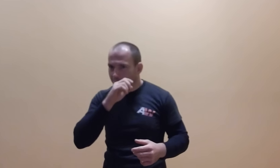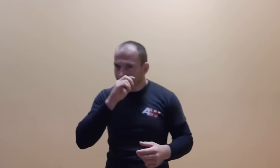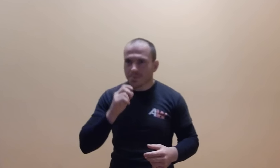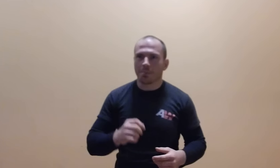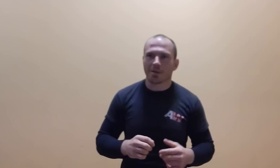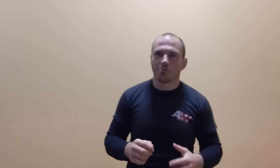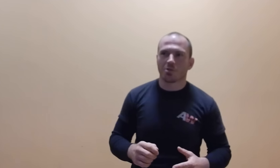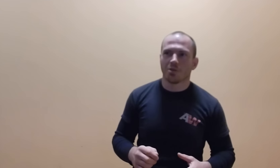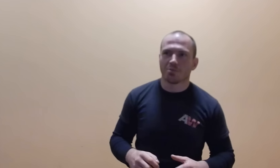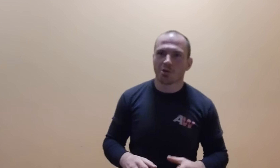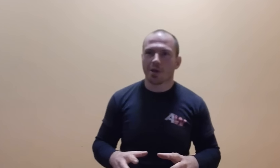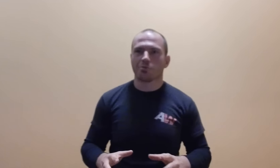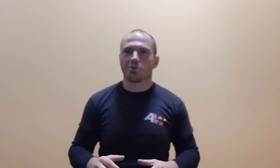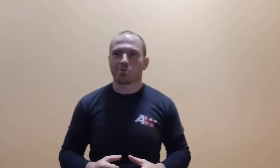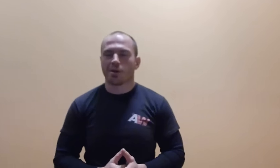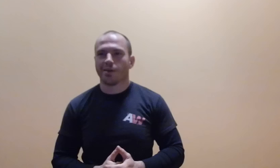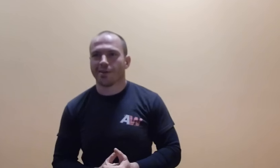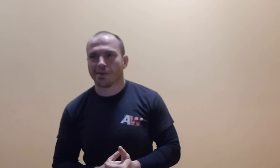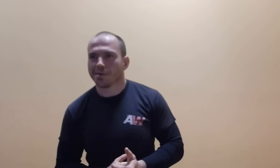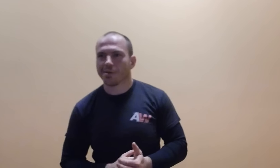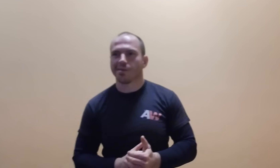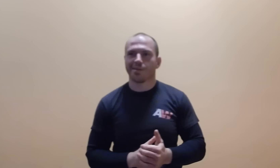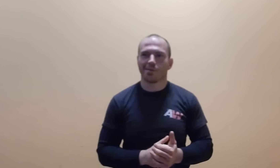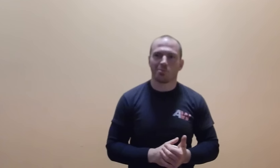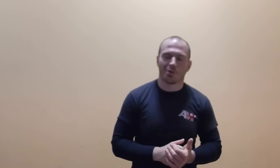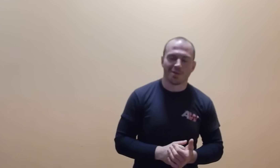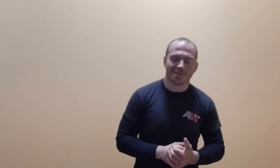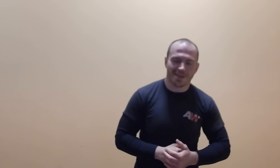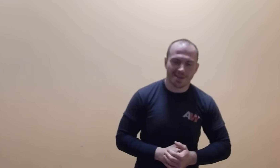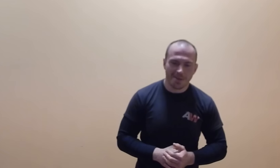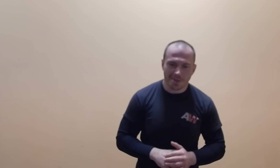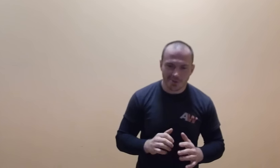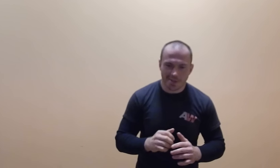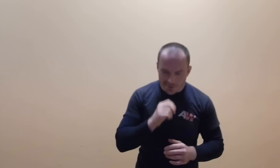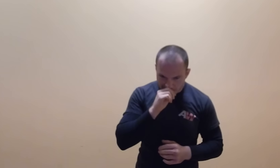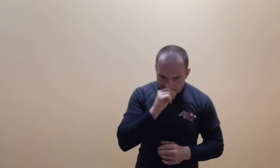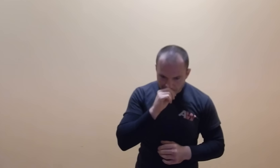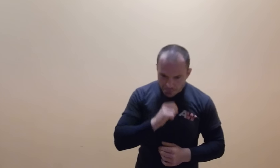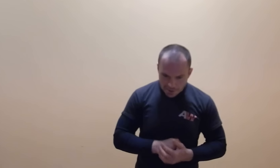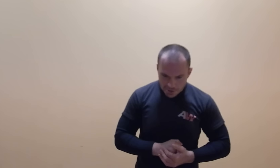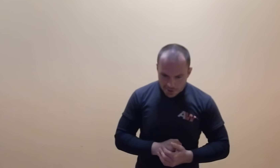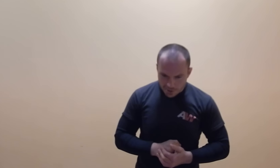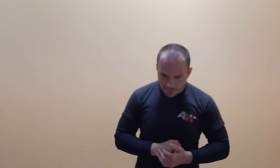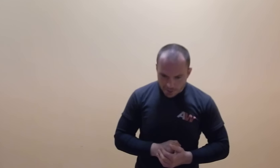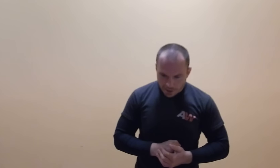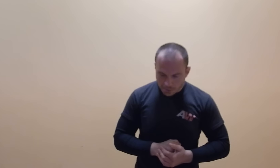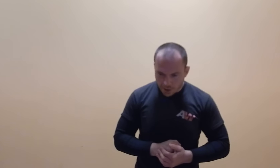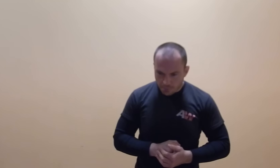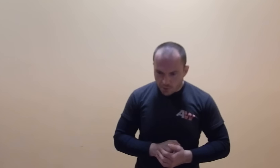uwierzyliśmy, że ja tu się muszę bronić, tak? Także takich rzeczy nie robimy. Dobrze, to